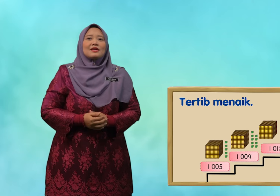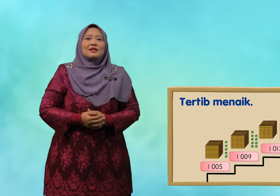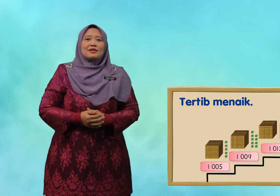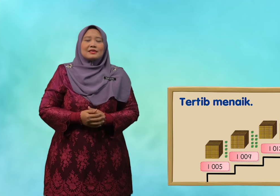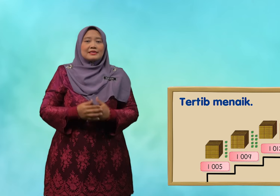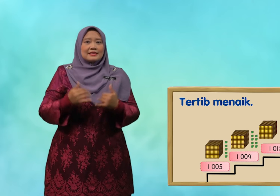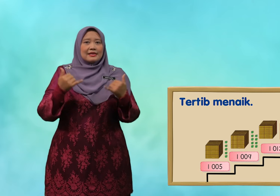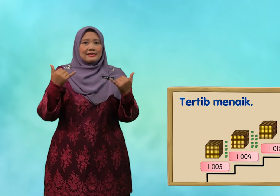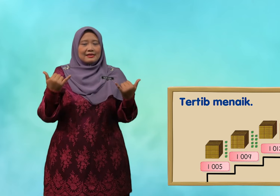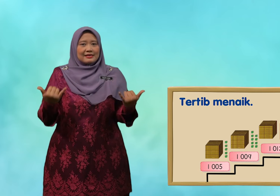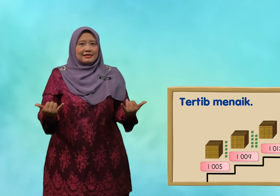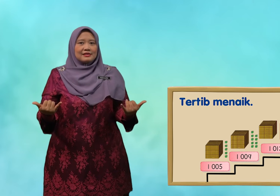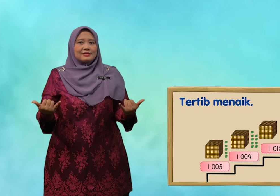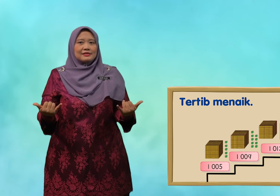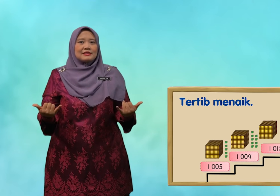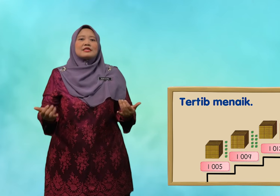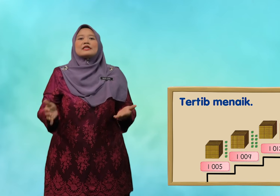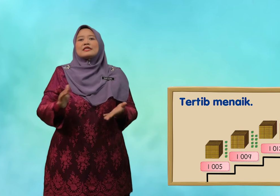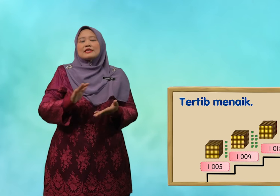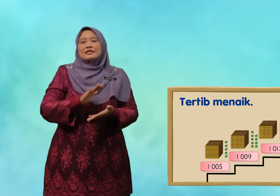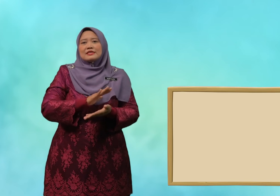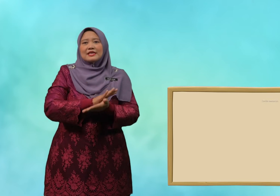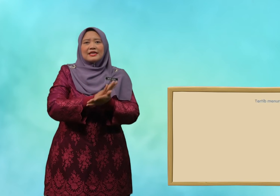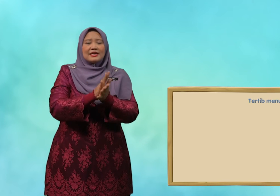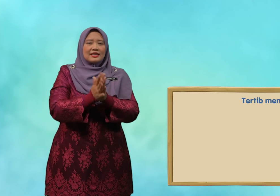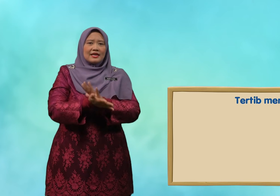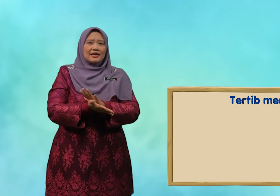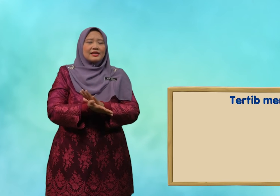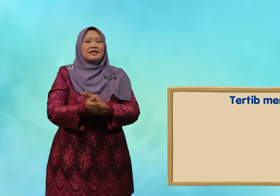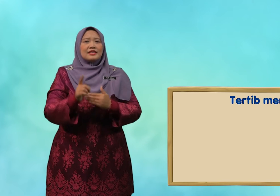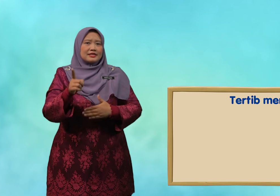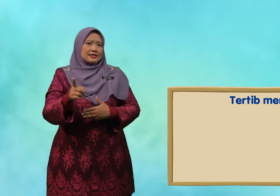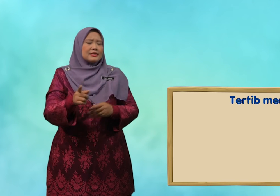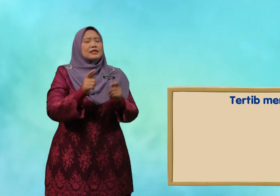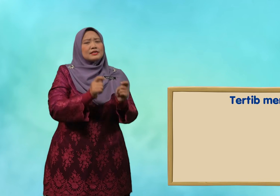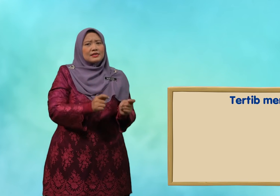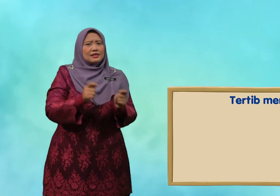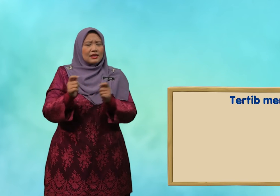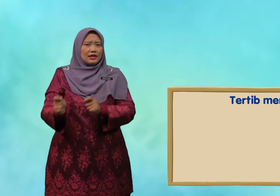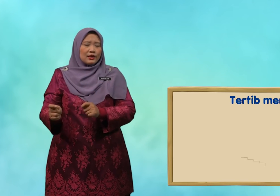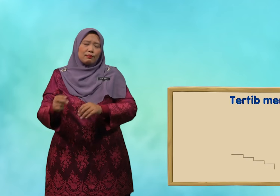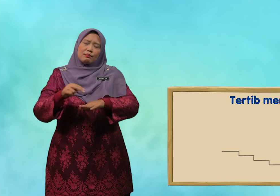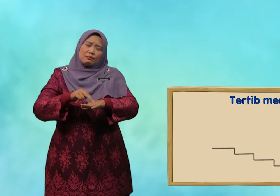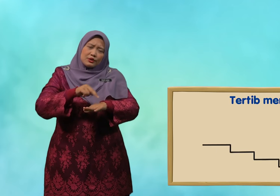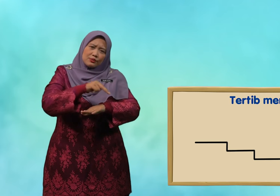sekarang jadikan ia tertib menurun